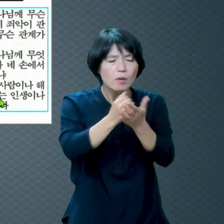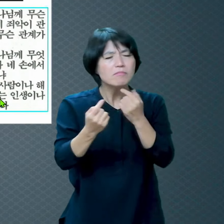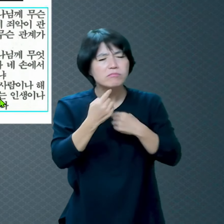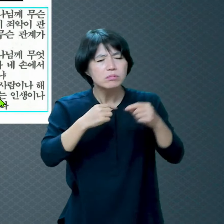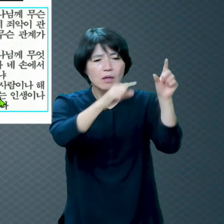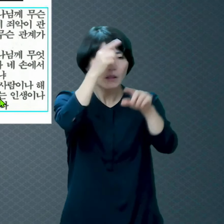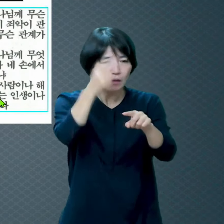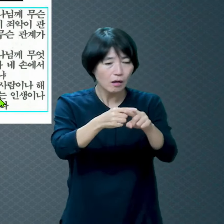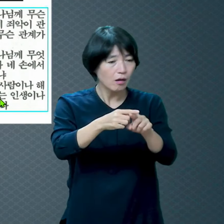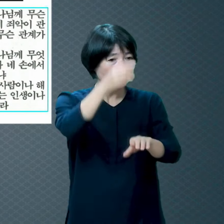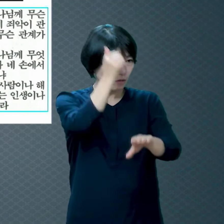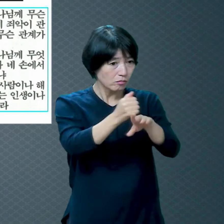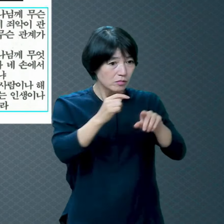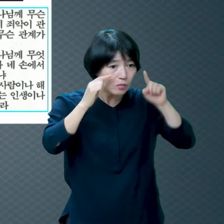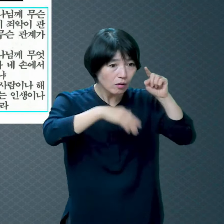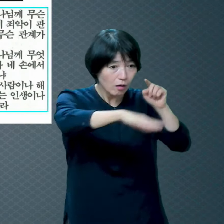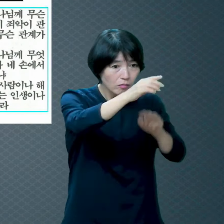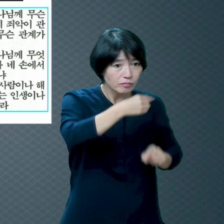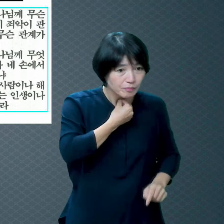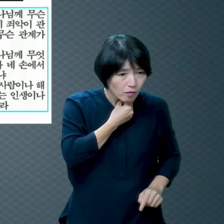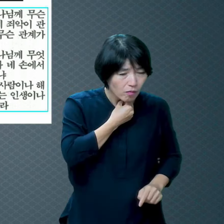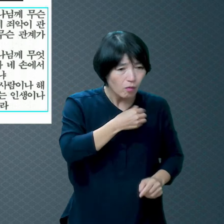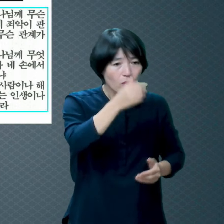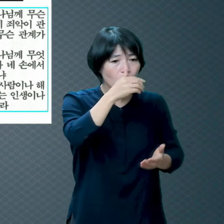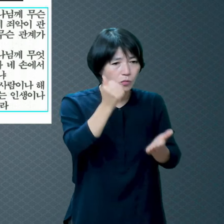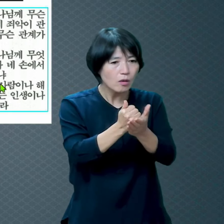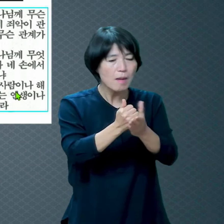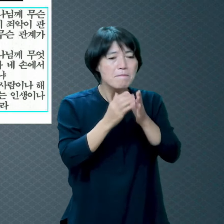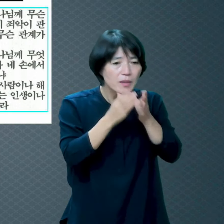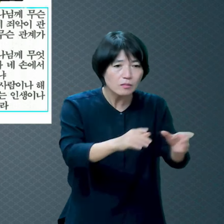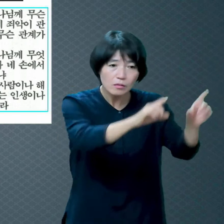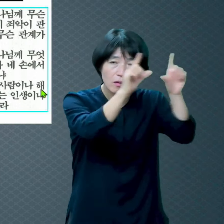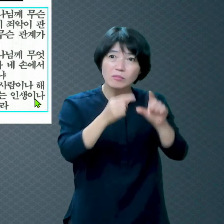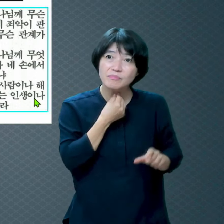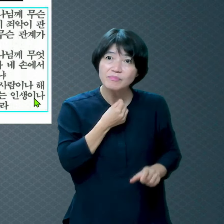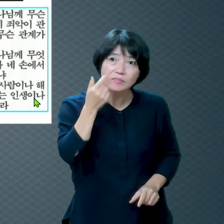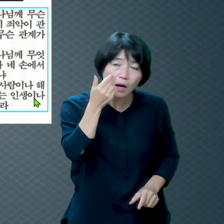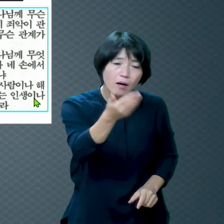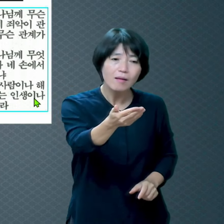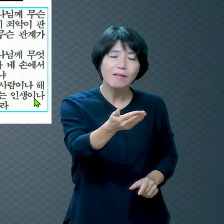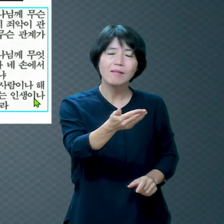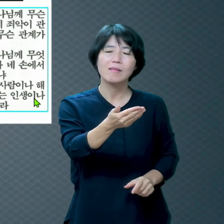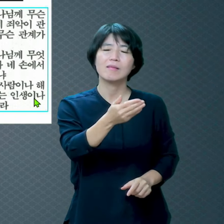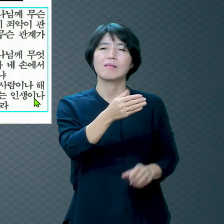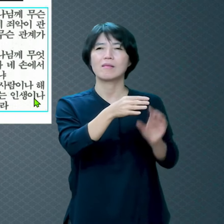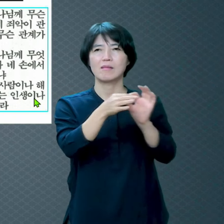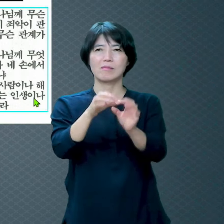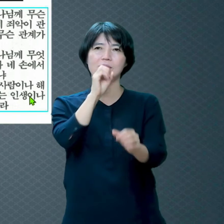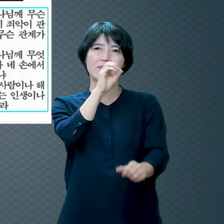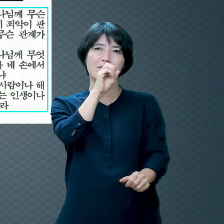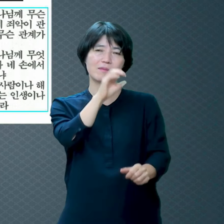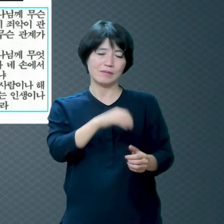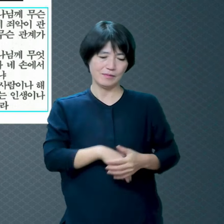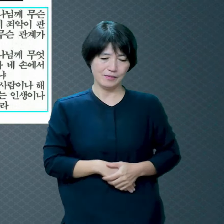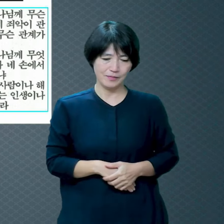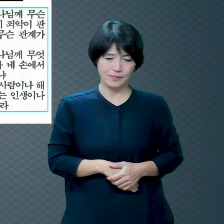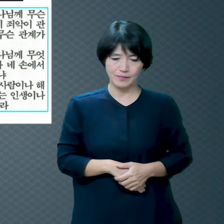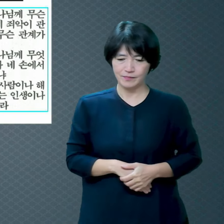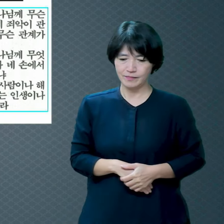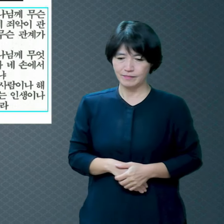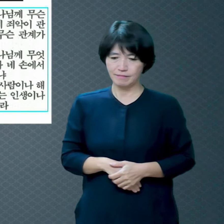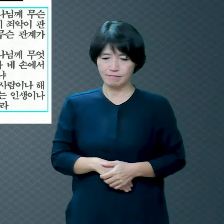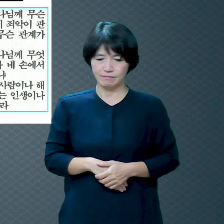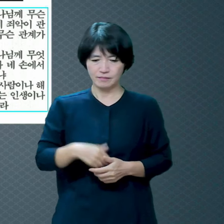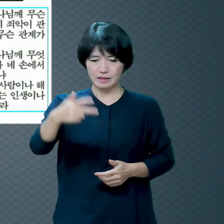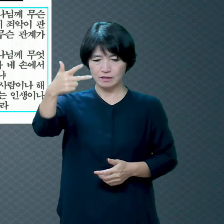그 가운데서 계속 그렇게 살래? 하나님이 계속 말씀하시잖아요 여기 7절에